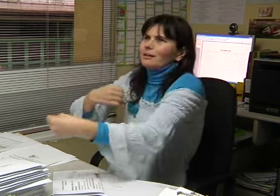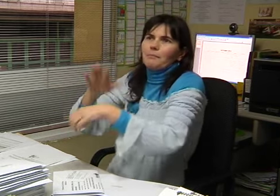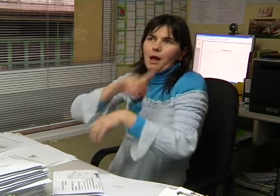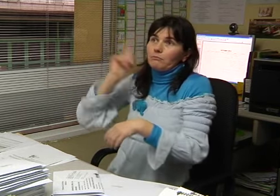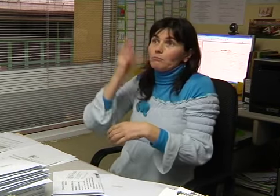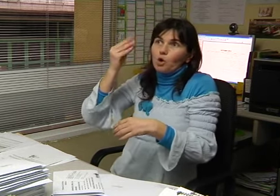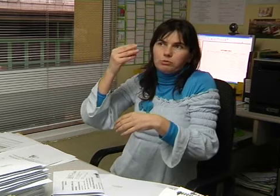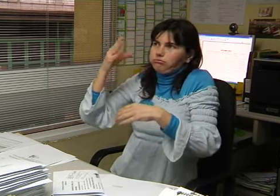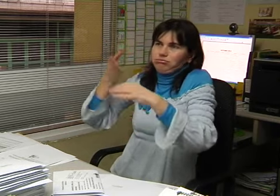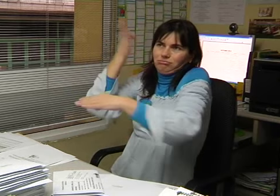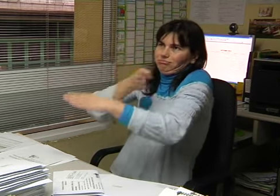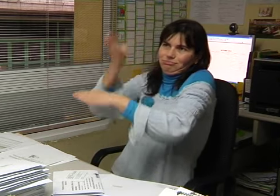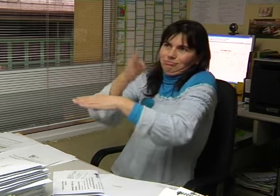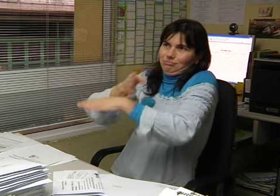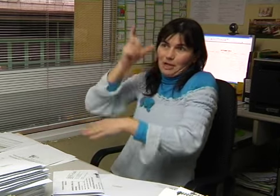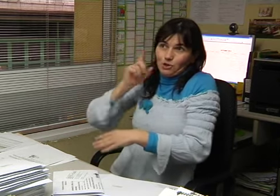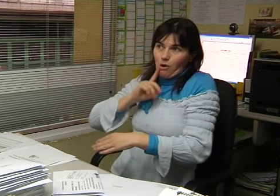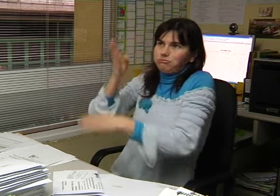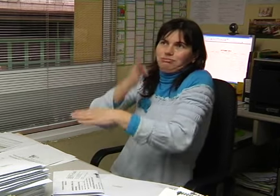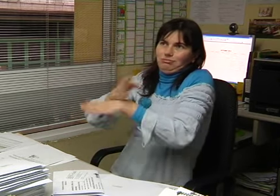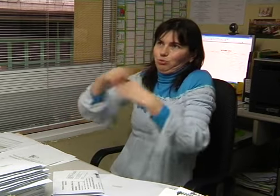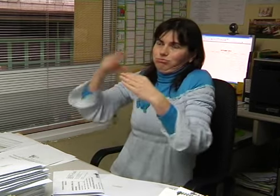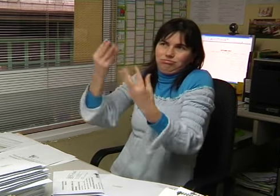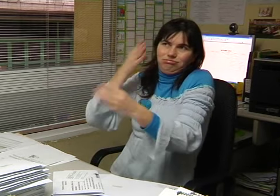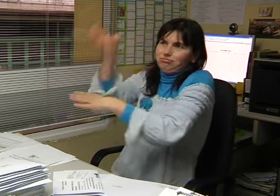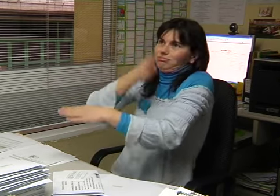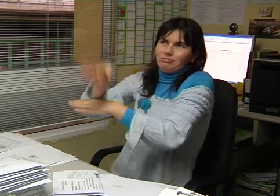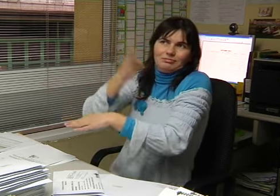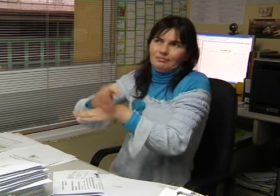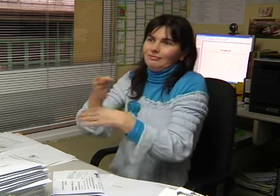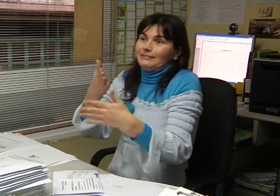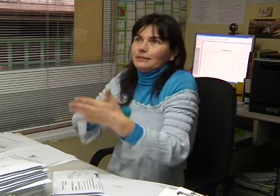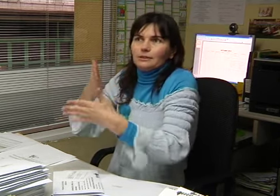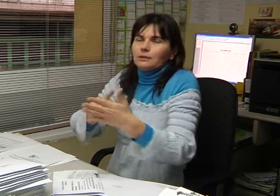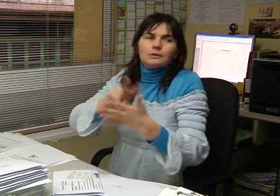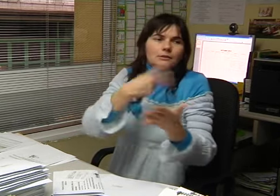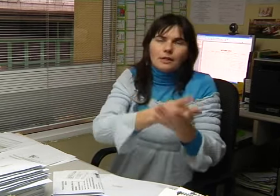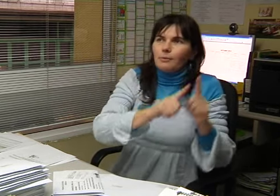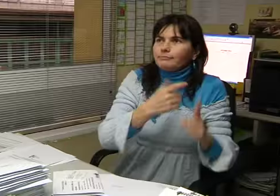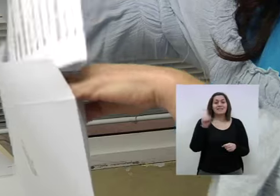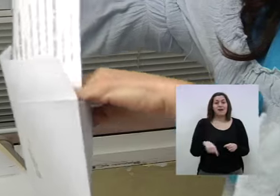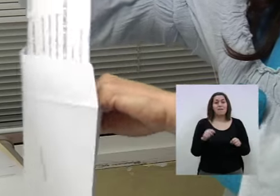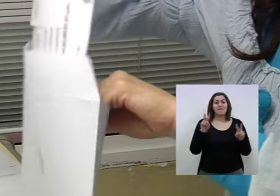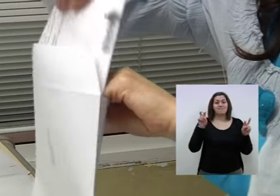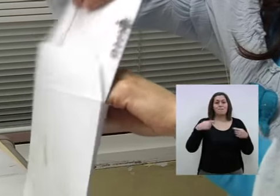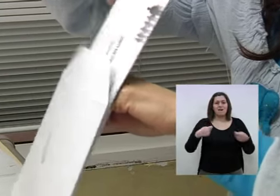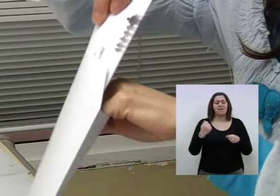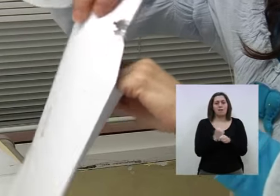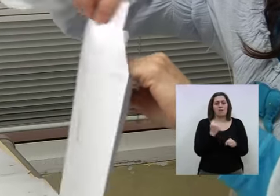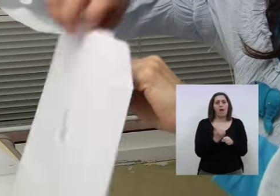24 horas, porque es que, por ejemplo, las personas tienen que ir, pues hay usuarios que tienen que ir al hospital. Las limitaciones se extienden